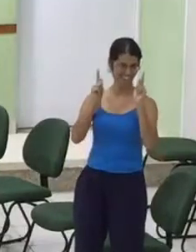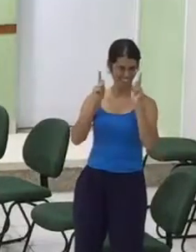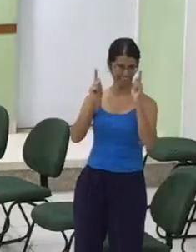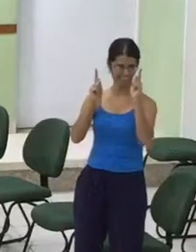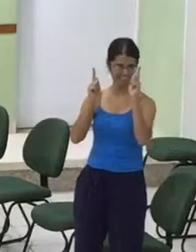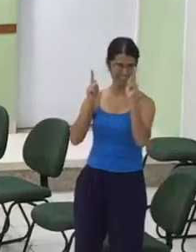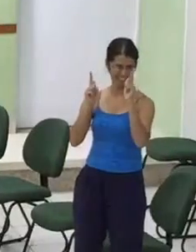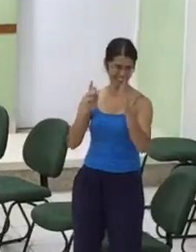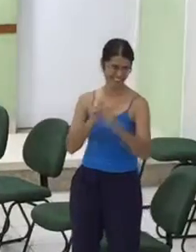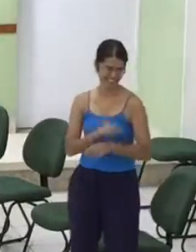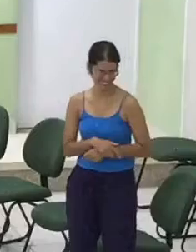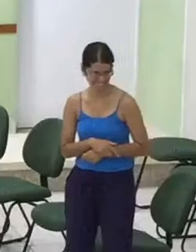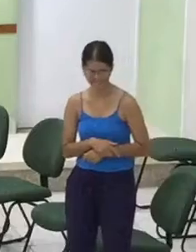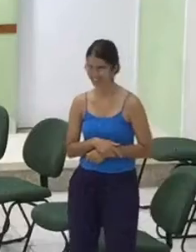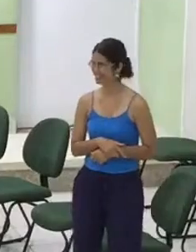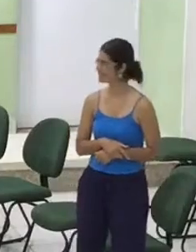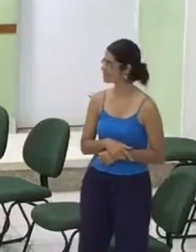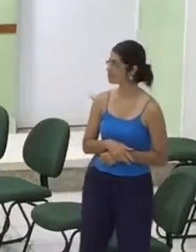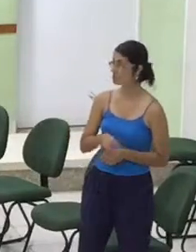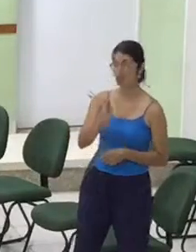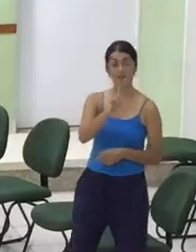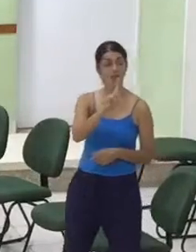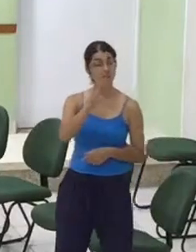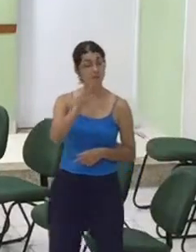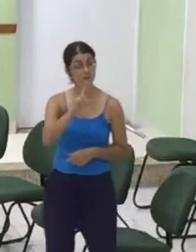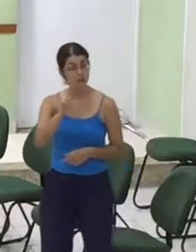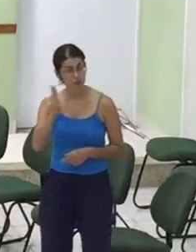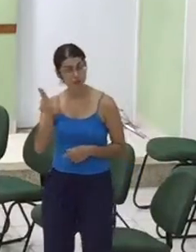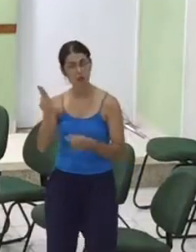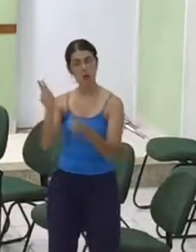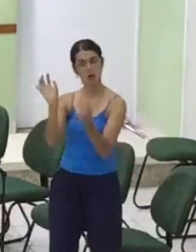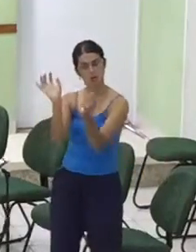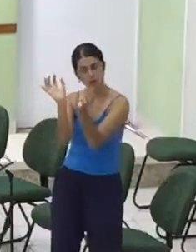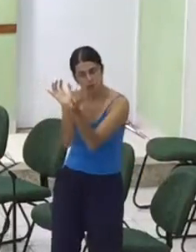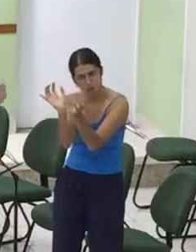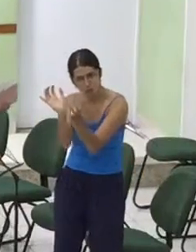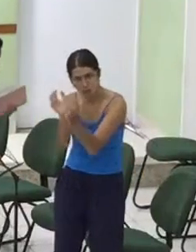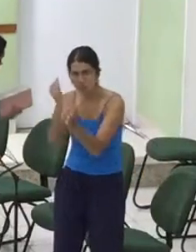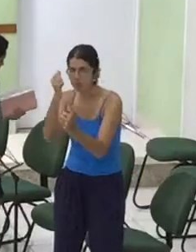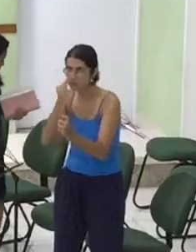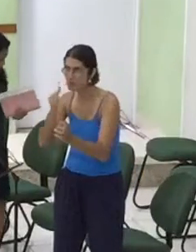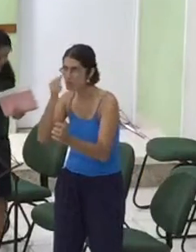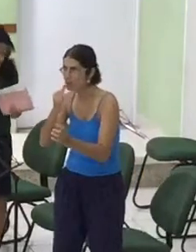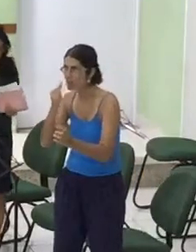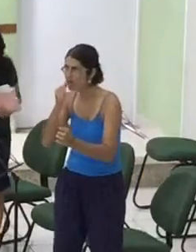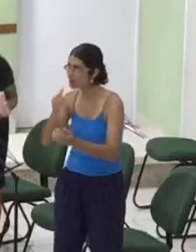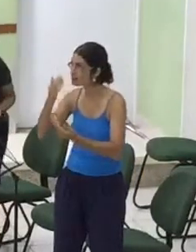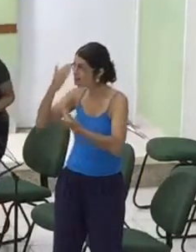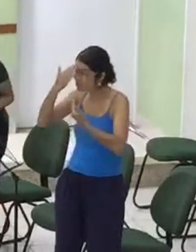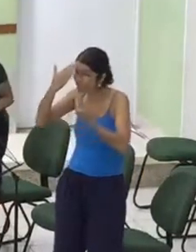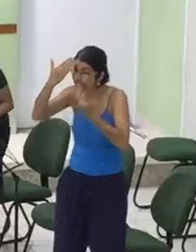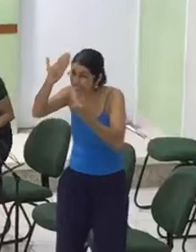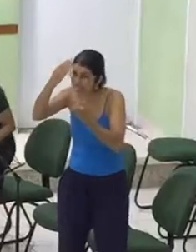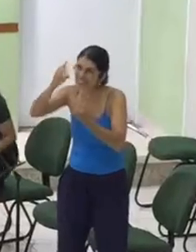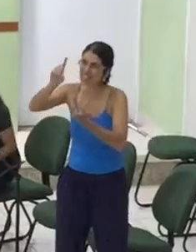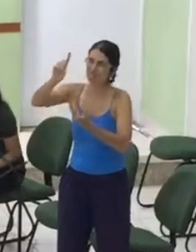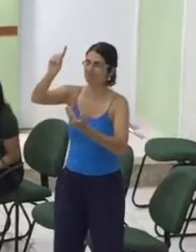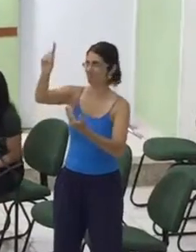Em nome da MCA Eu quero agradecer a Deus Pela vida de vocês